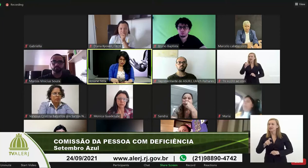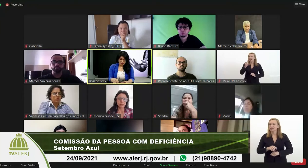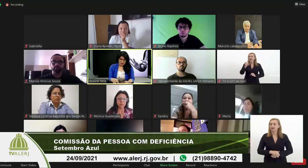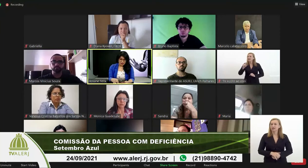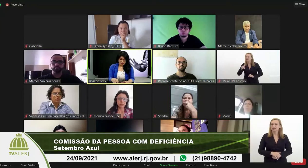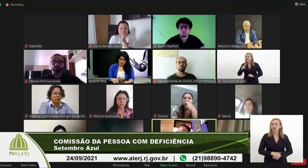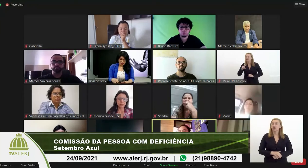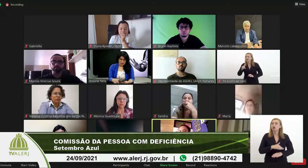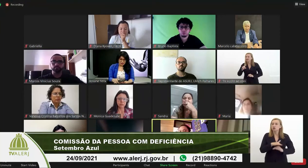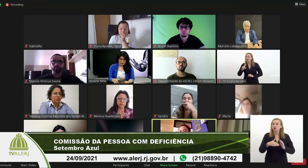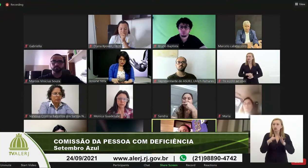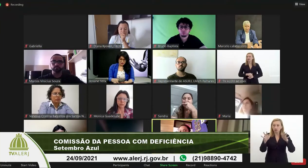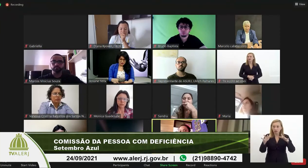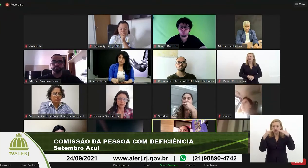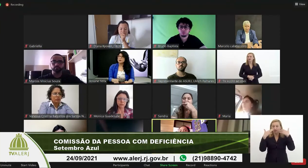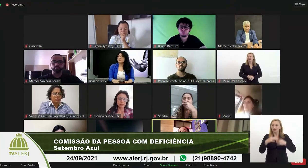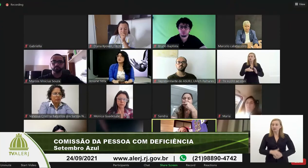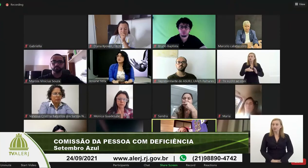Todos podem me ver?